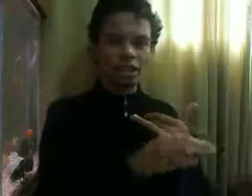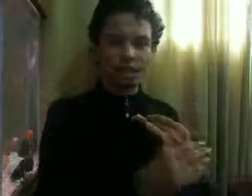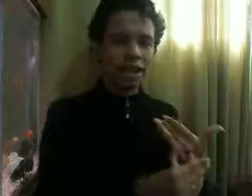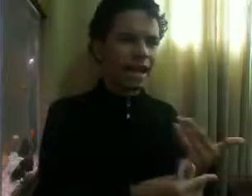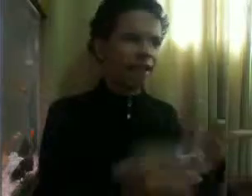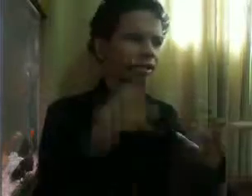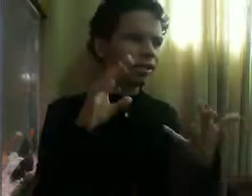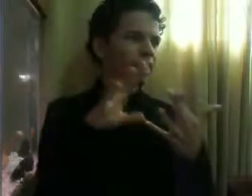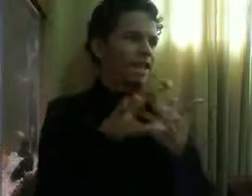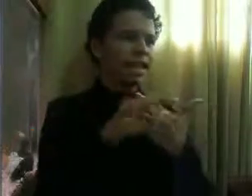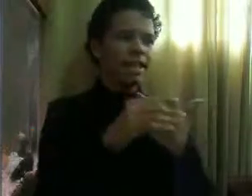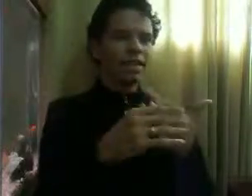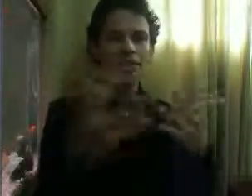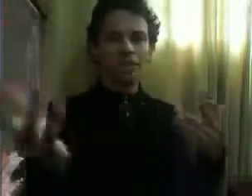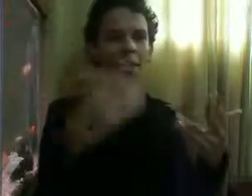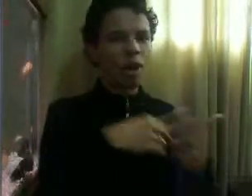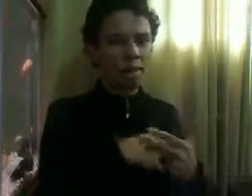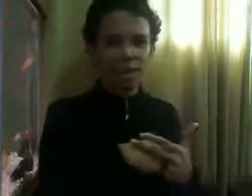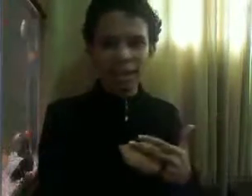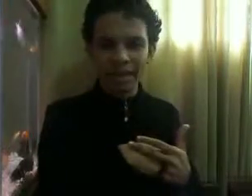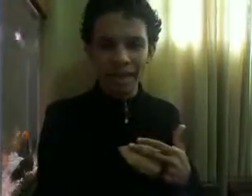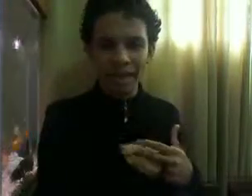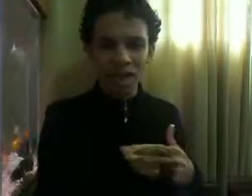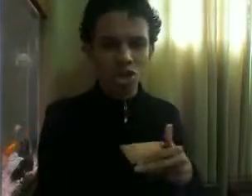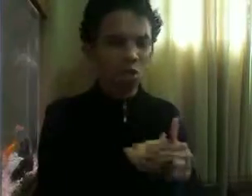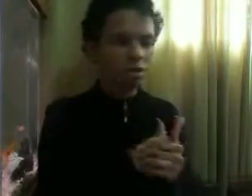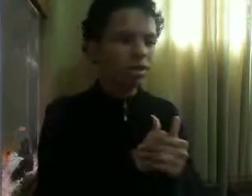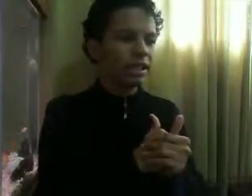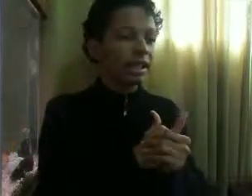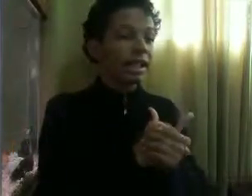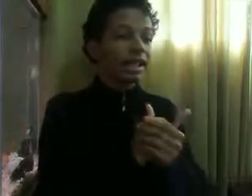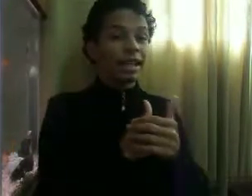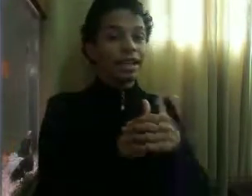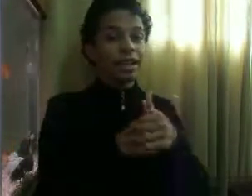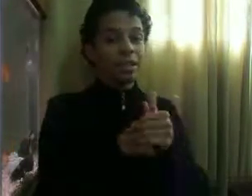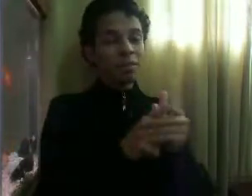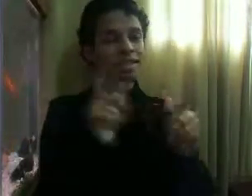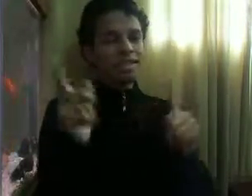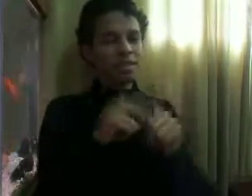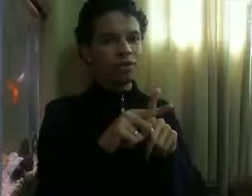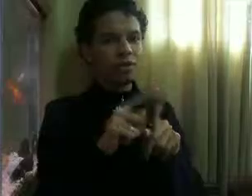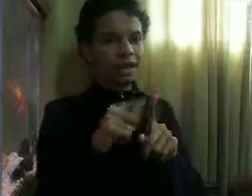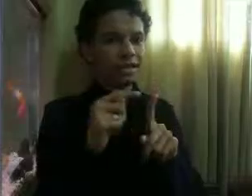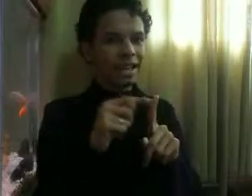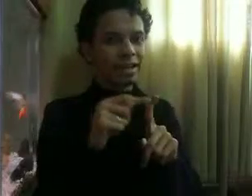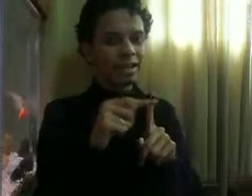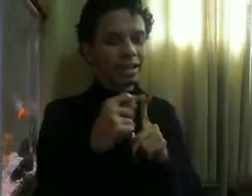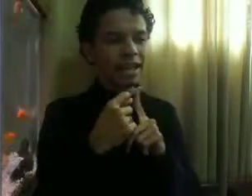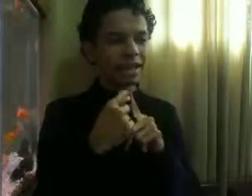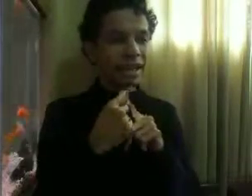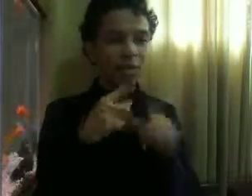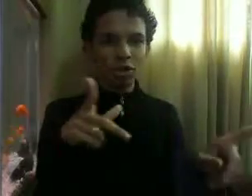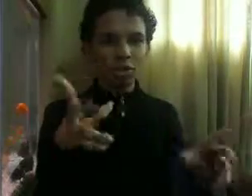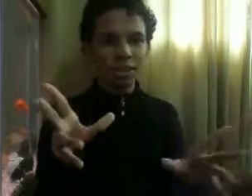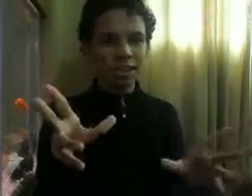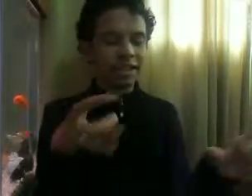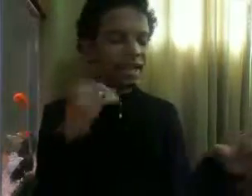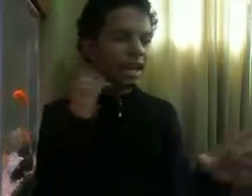Advogados Ele chama um amigo dele Pra trabalhar junto E uma dessas advogadas Que ele contrata É muito bonita E ele